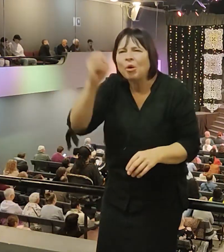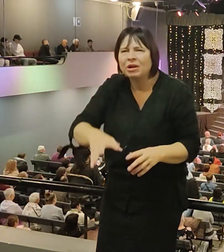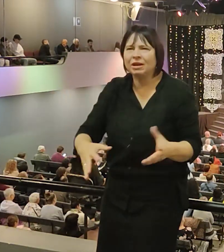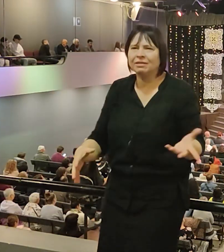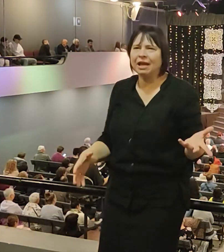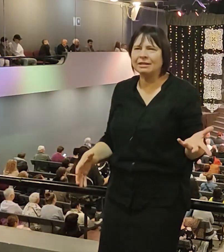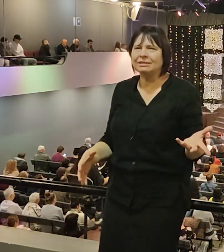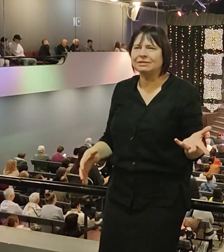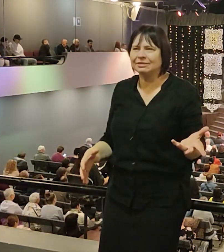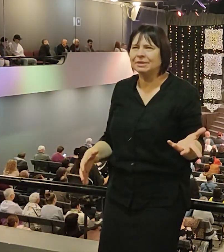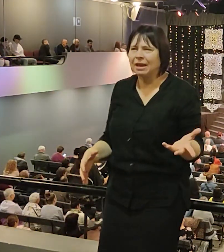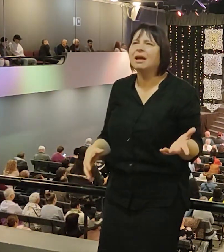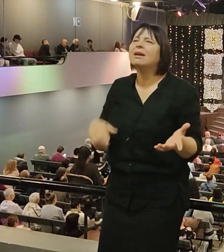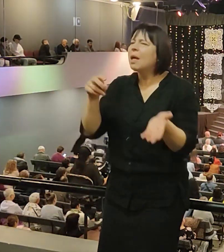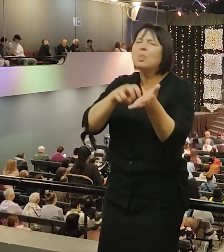невозможно проклять.